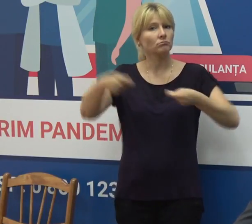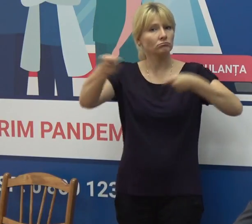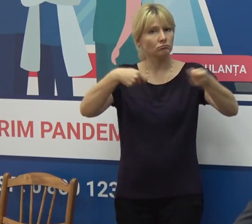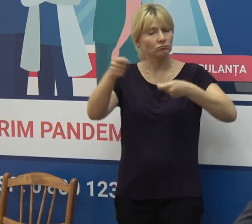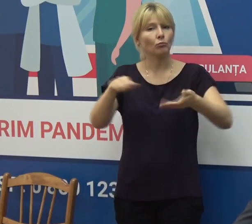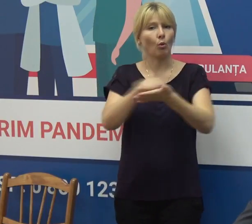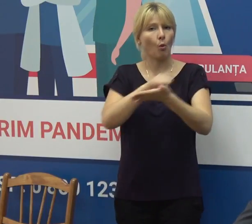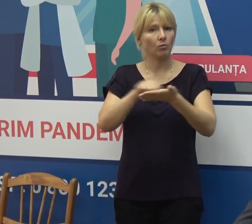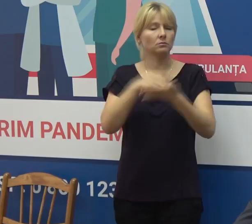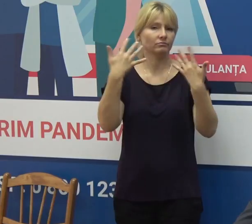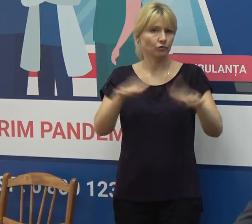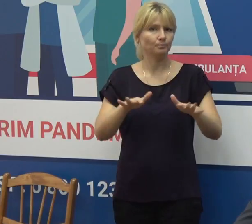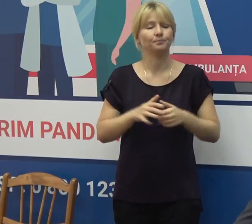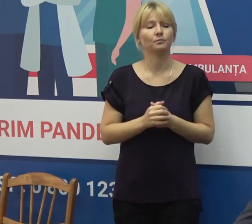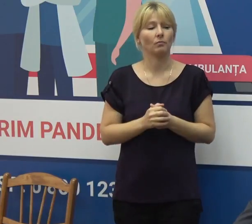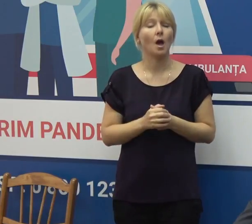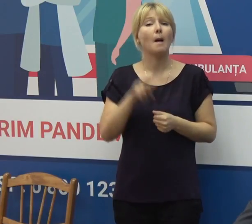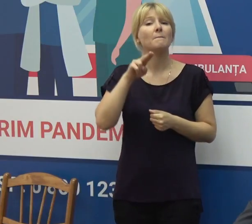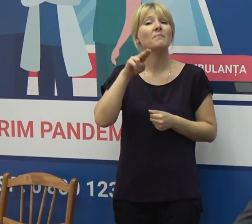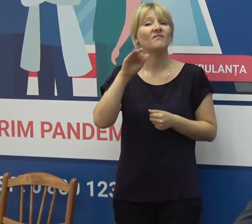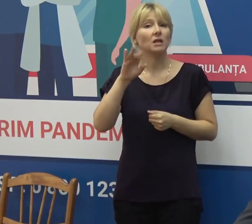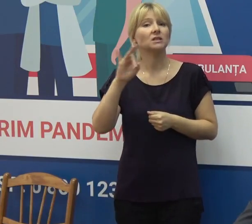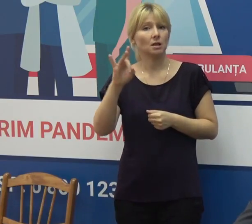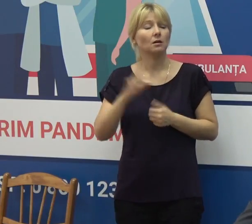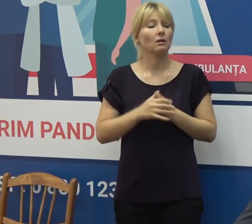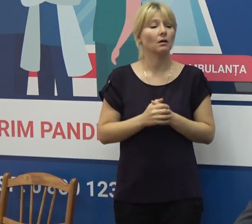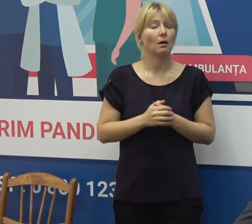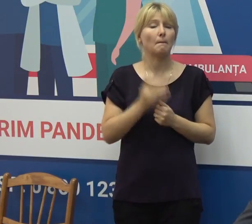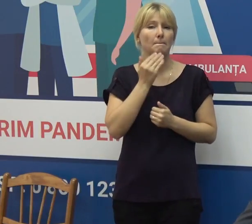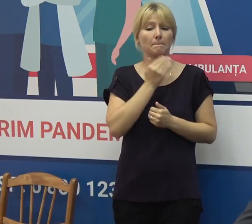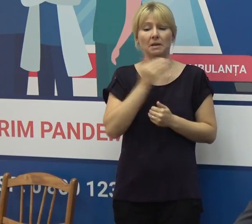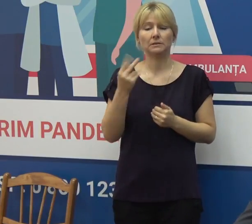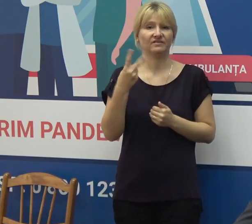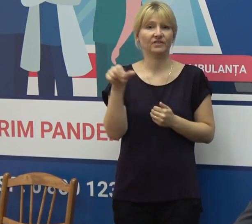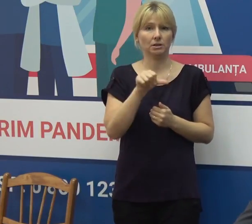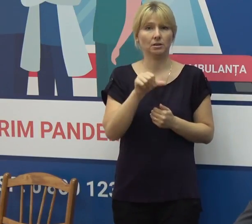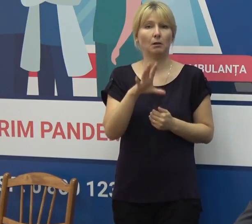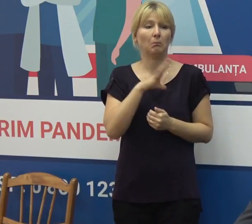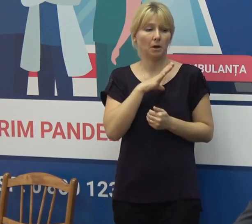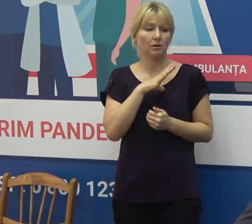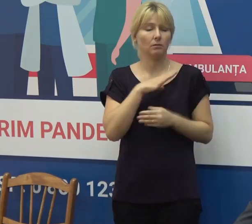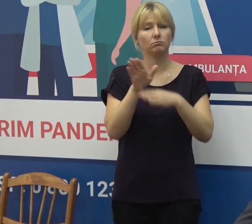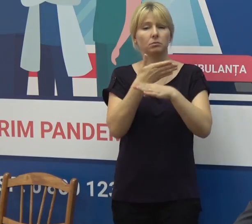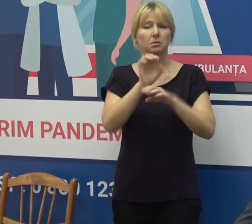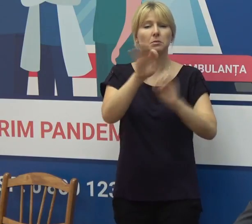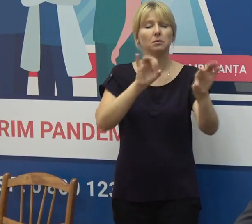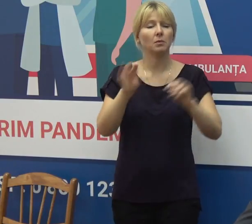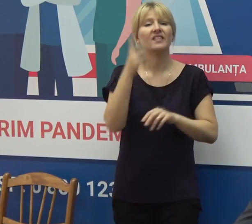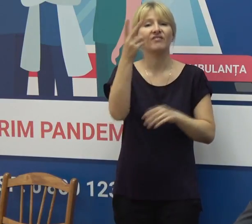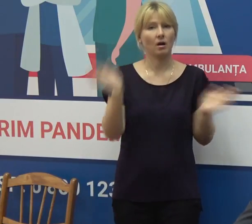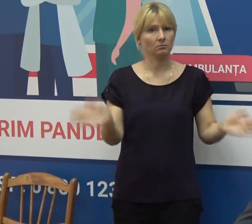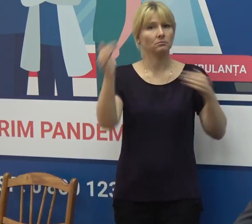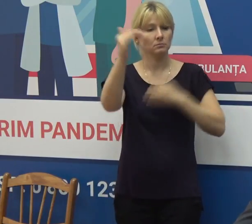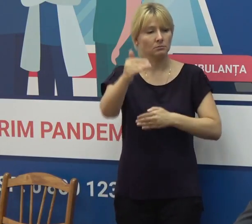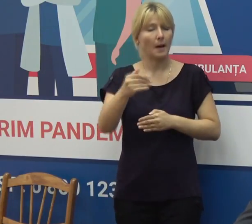trilaterale. Vaccinul Pfizer, pe parcursul ultimelor două săptămâni, au fost distribuite două loturi, de